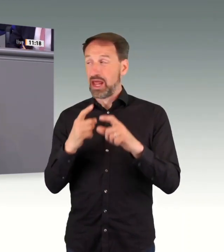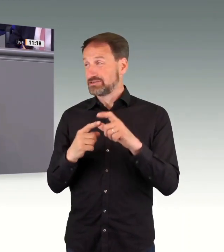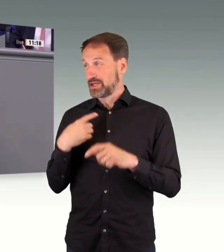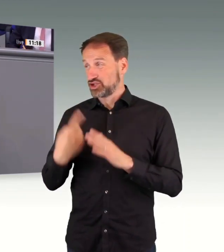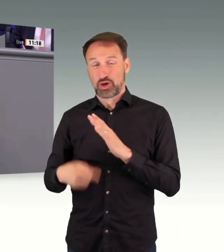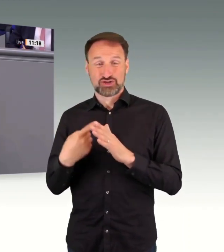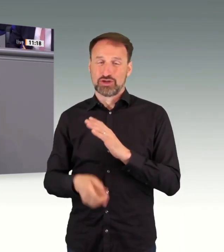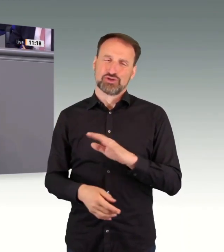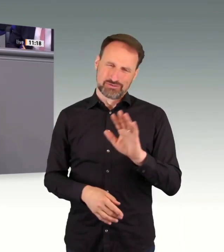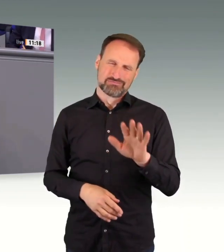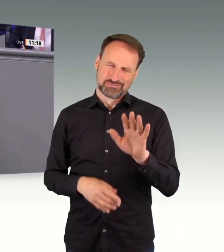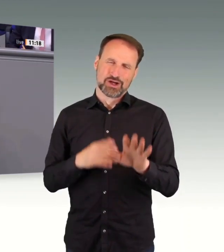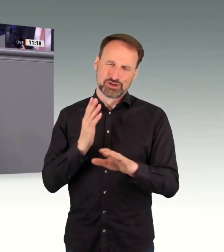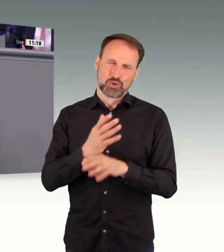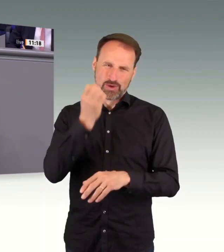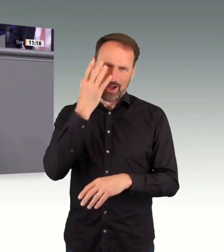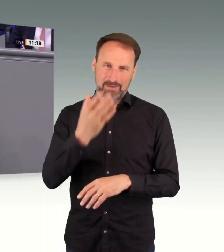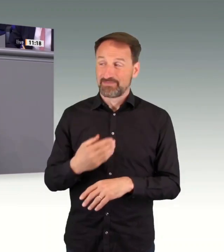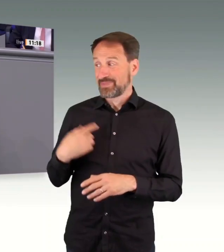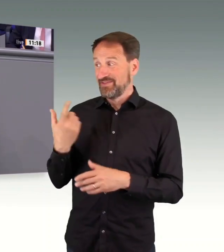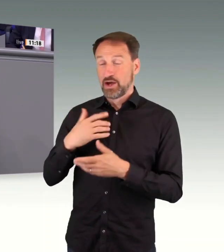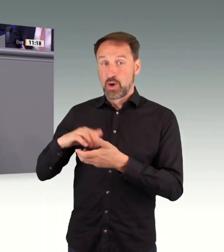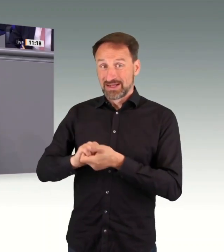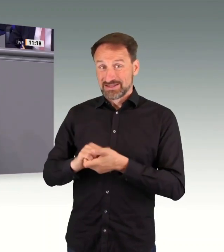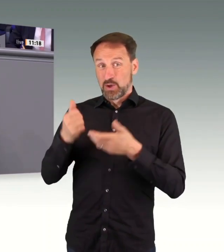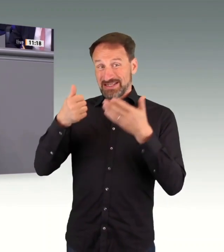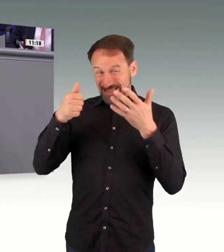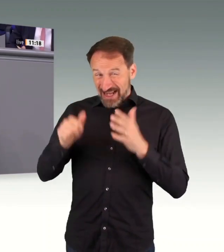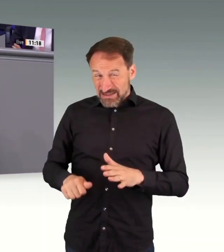in sechs Monaten mehr geschafft, als Sie in 16 Jahren.